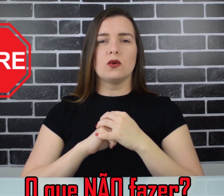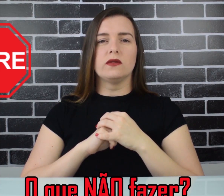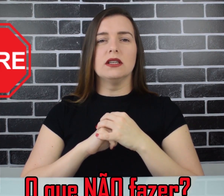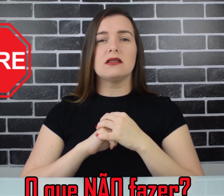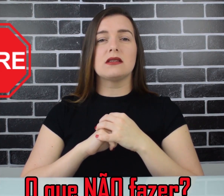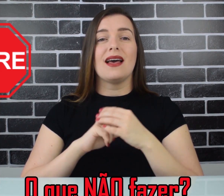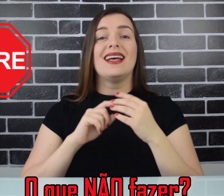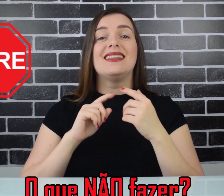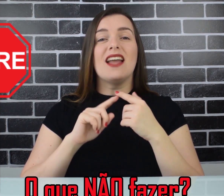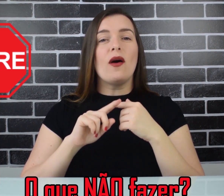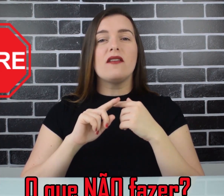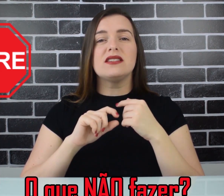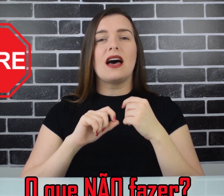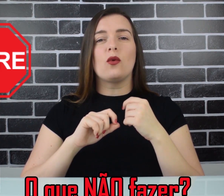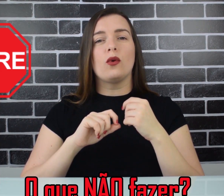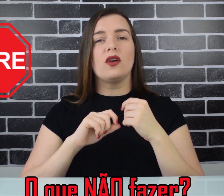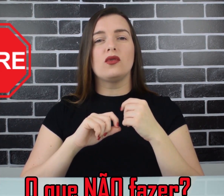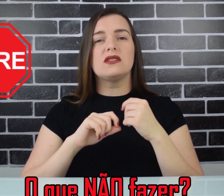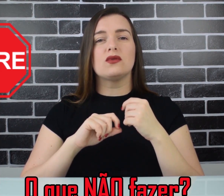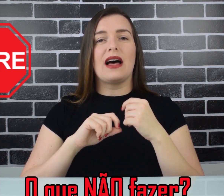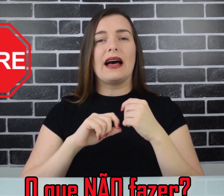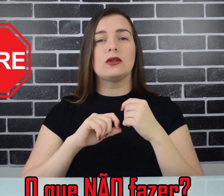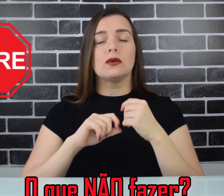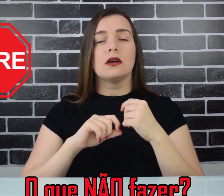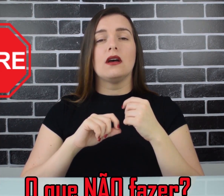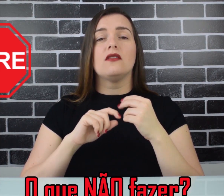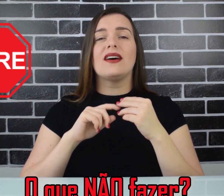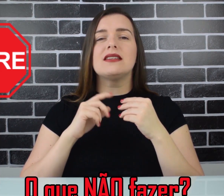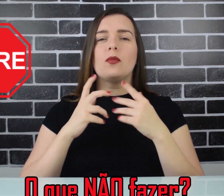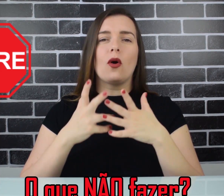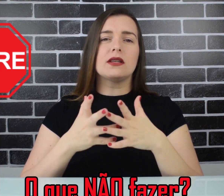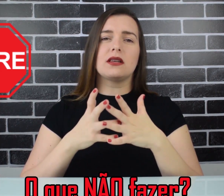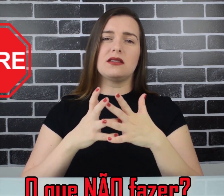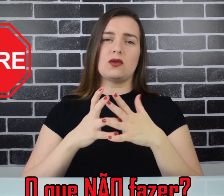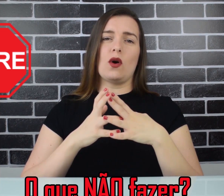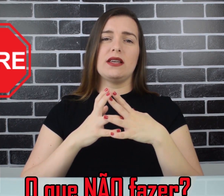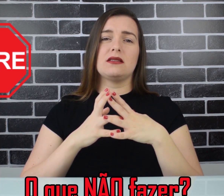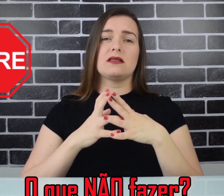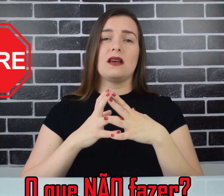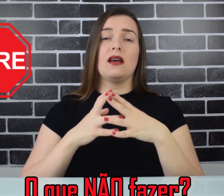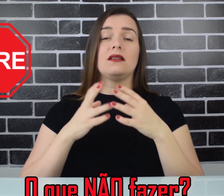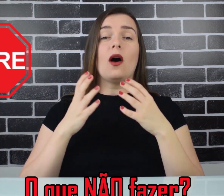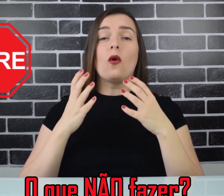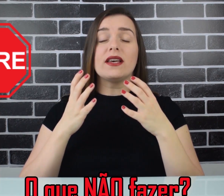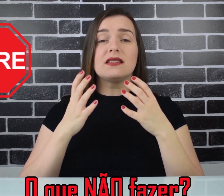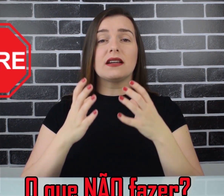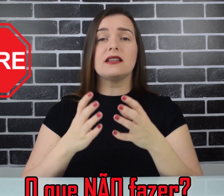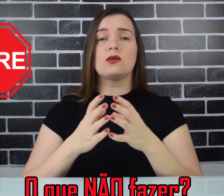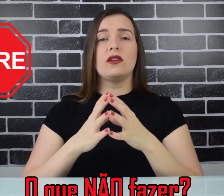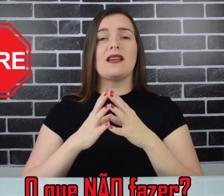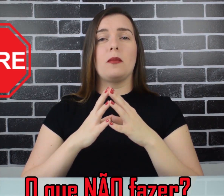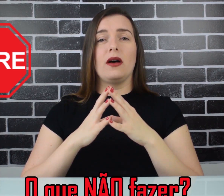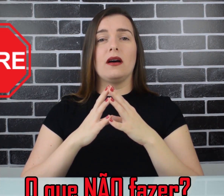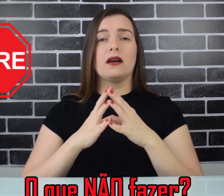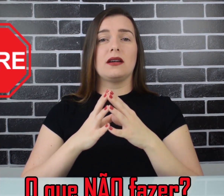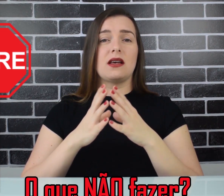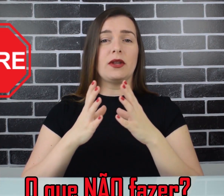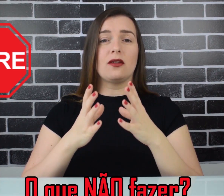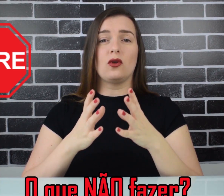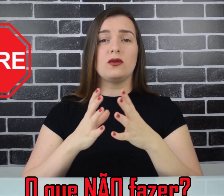dúvidas? Não revisar o conteúdo estudado? Fazer poucas questões? Não conhecer questões da banca examinadora